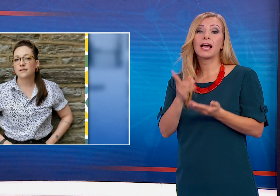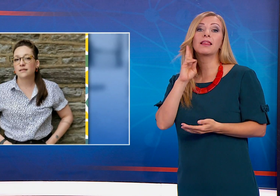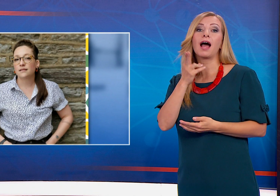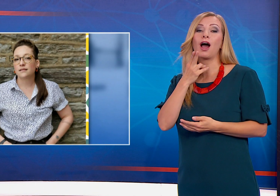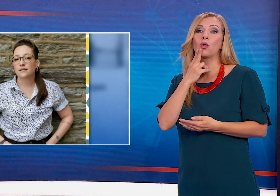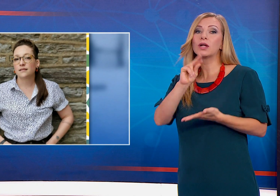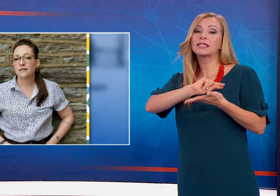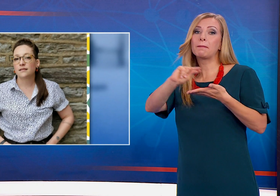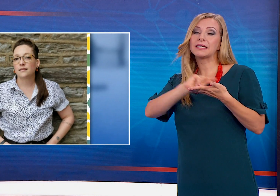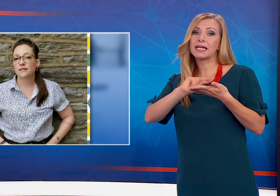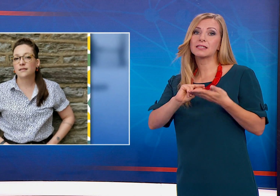происход – Сара Нович.